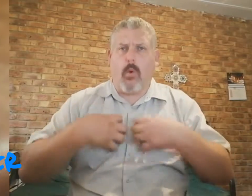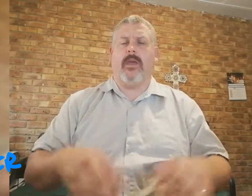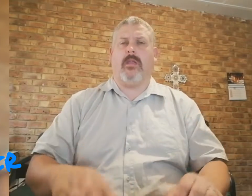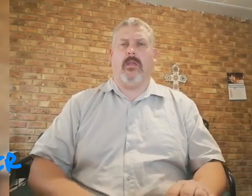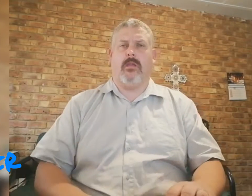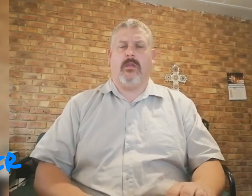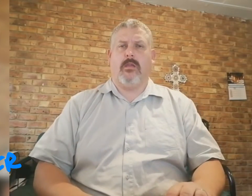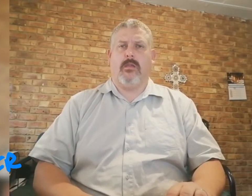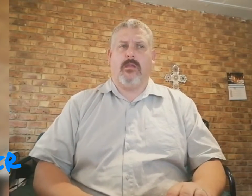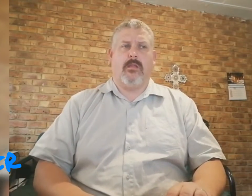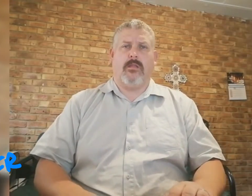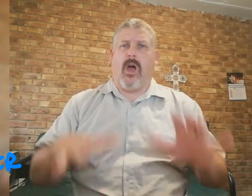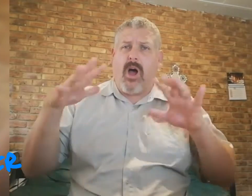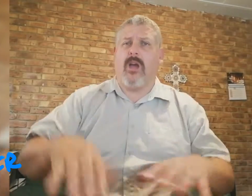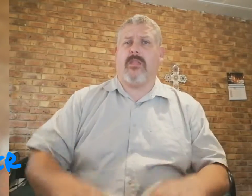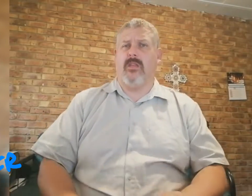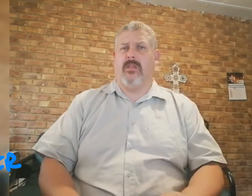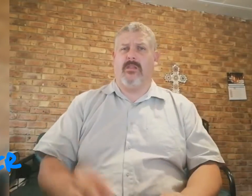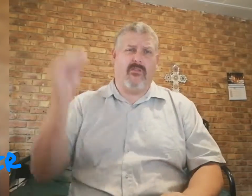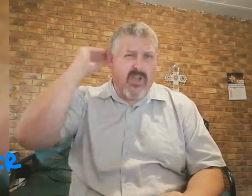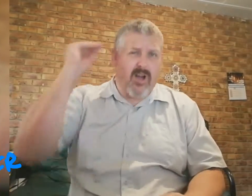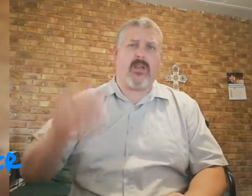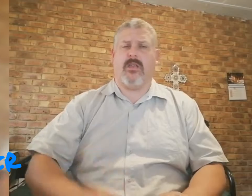bekom het, haard, werk,